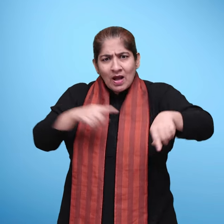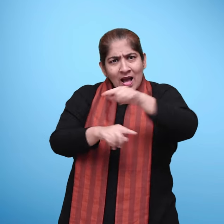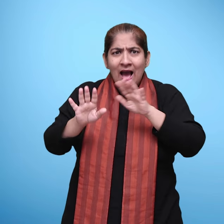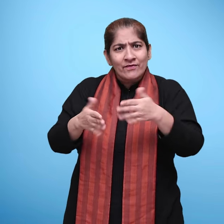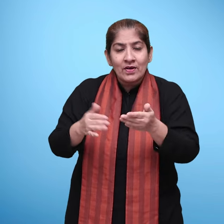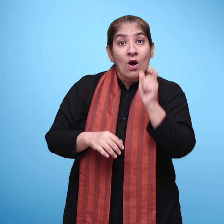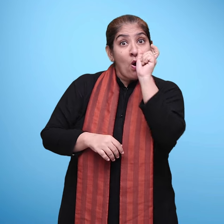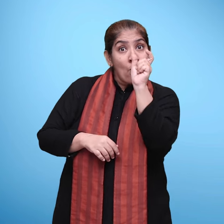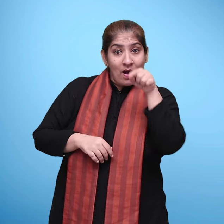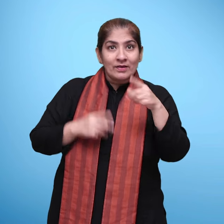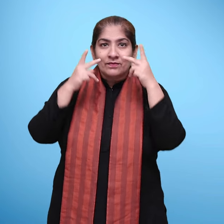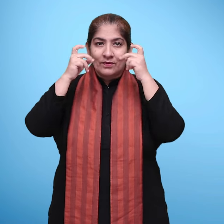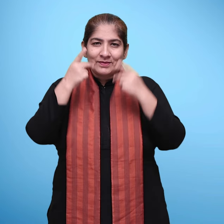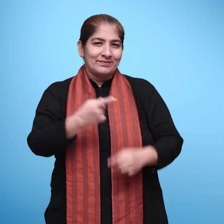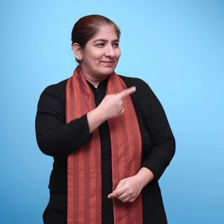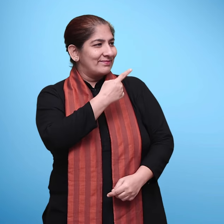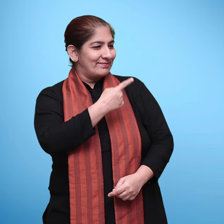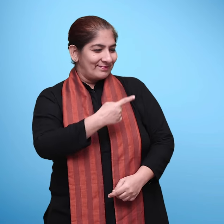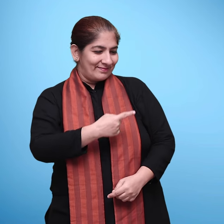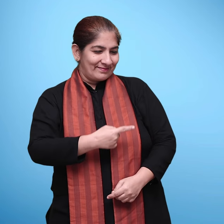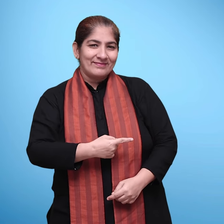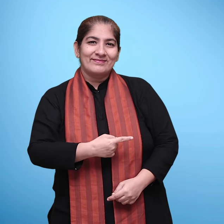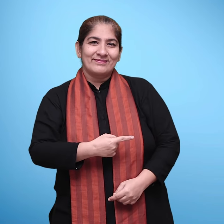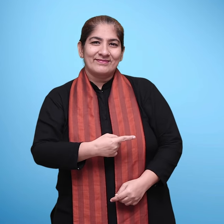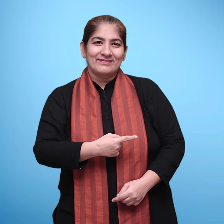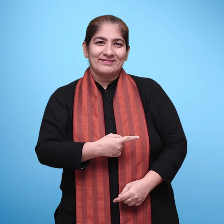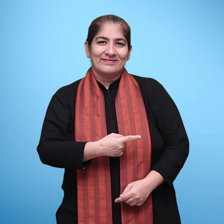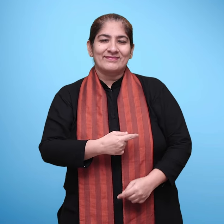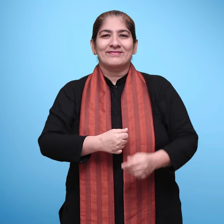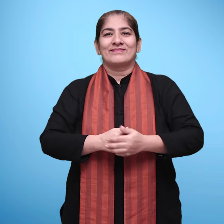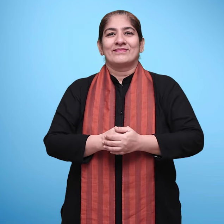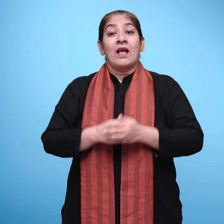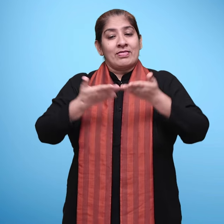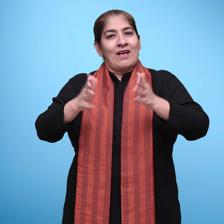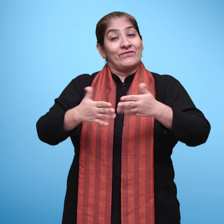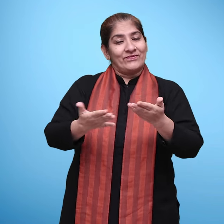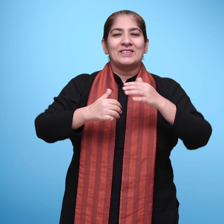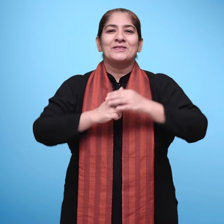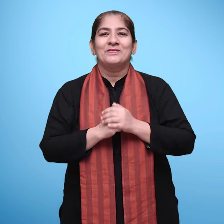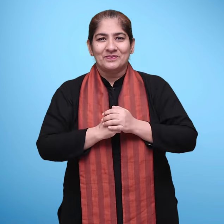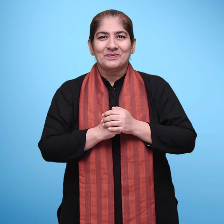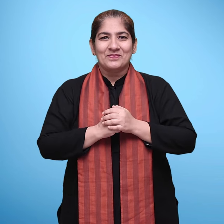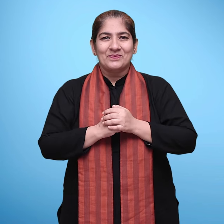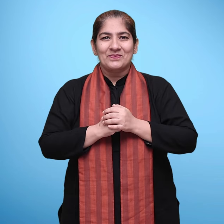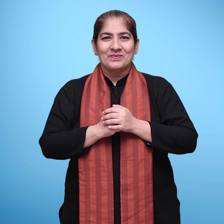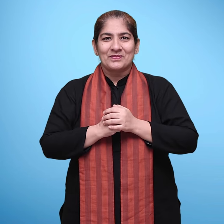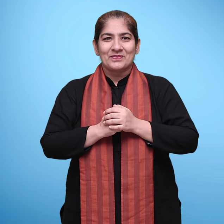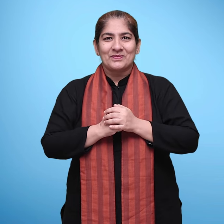के माध्यम से बच्चों को दादा, दादी, नाना, नानी, मामा, मामी, पिता,